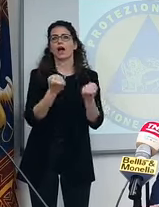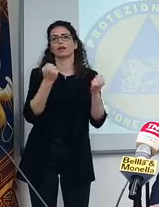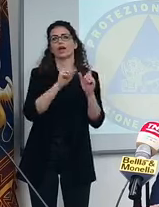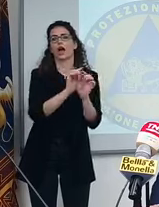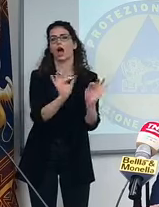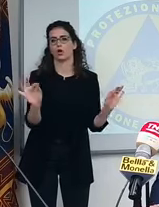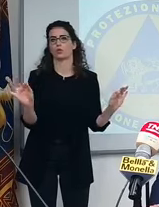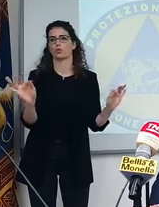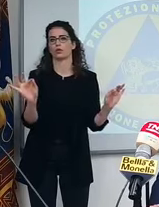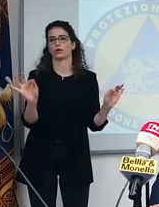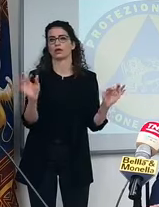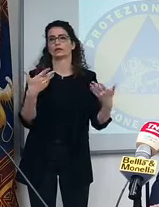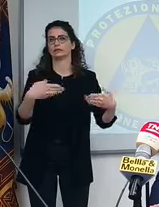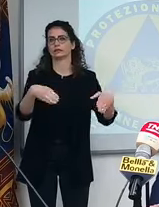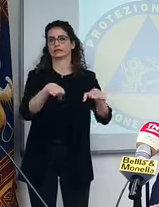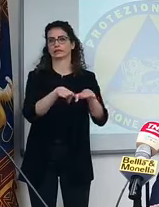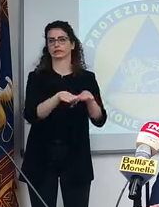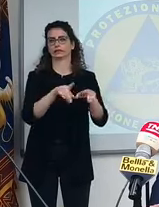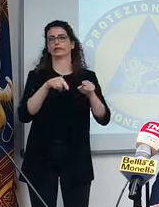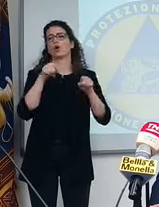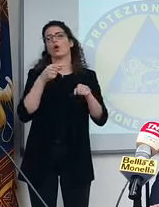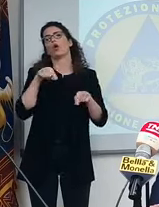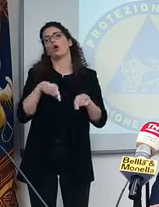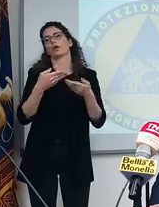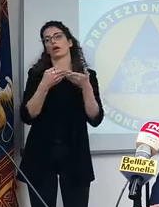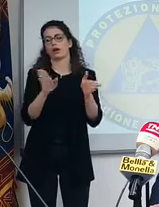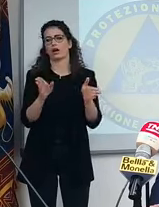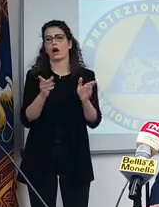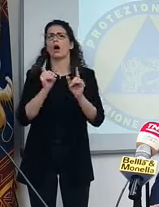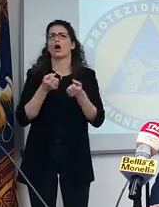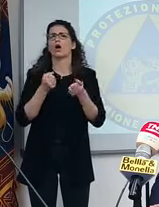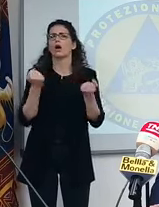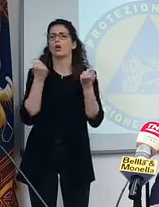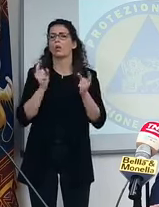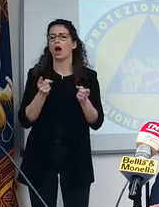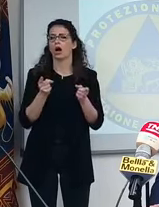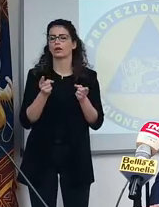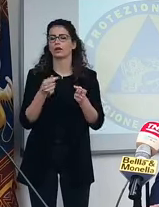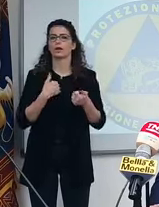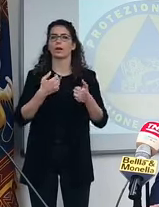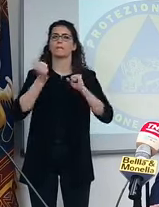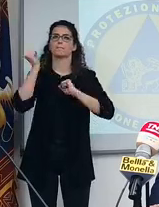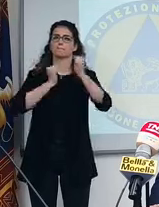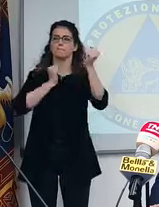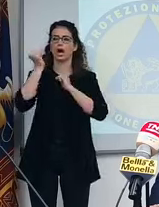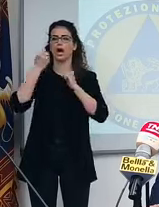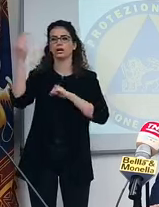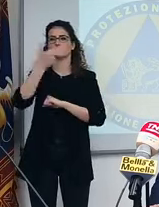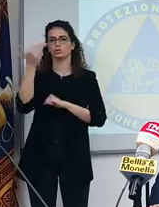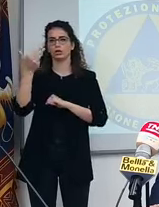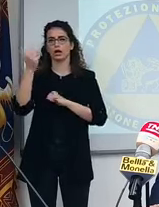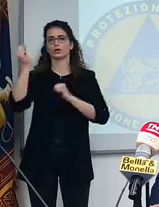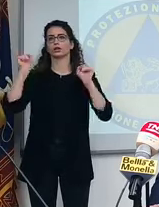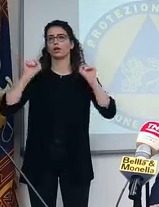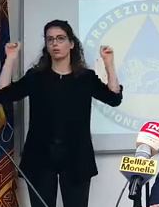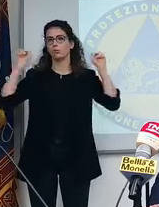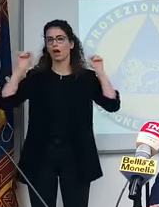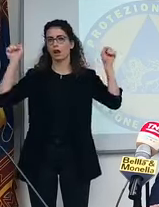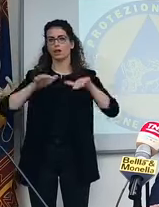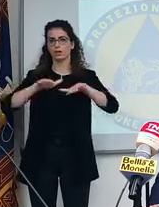chiuse. E quali sono? Bar, ristoranti, palestre, piscine,